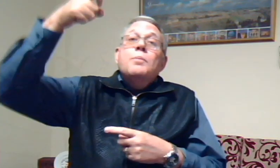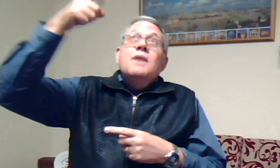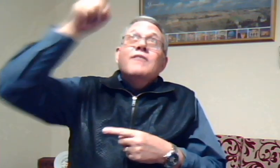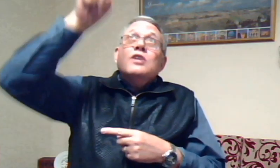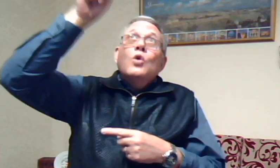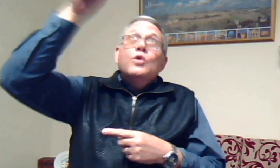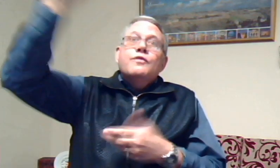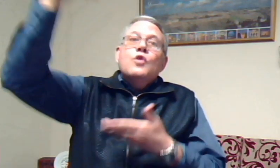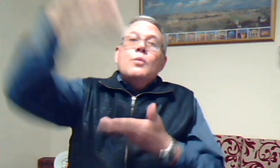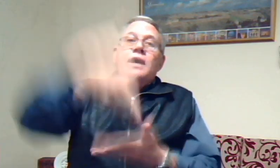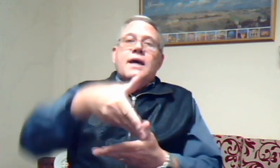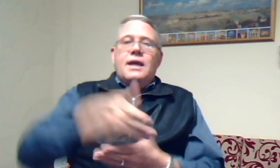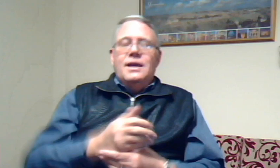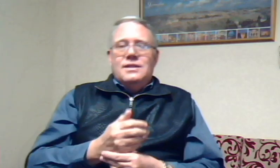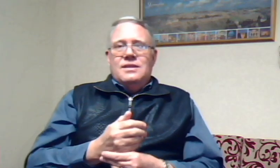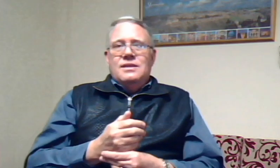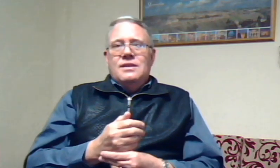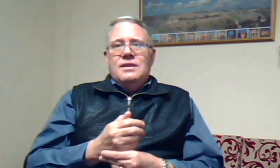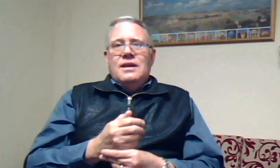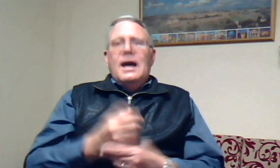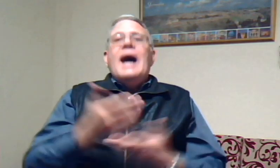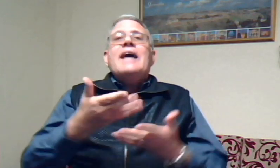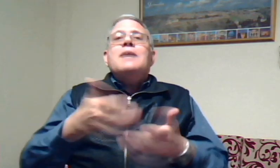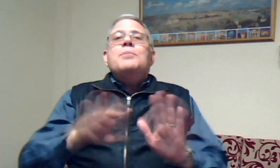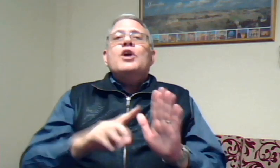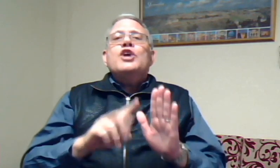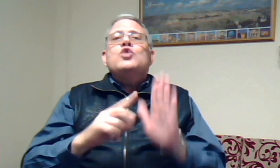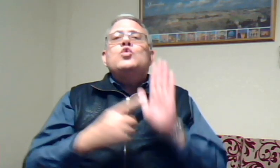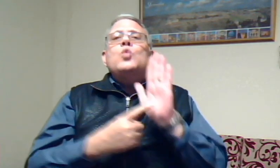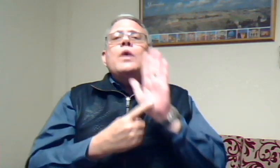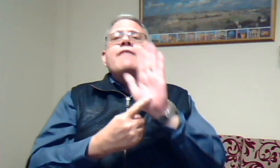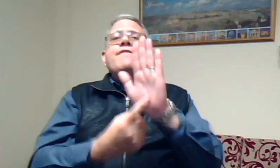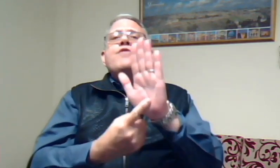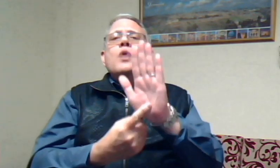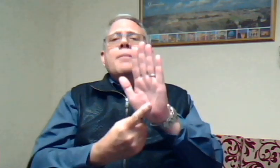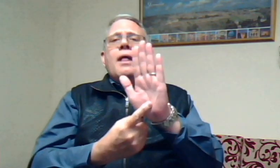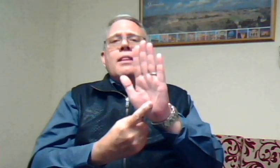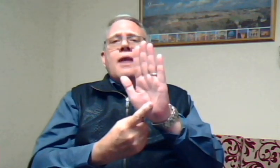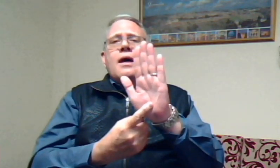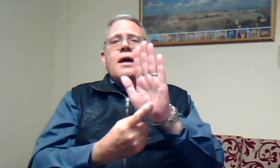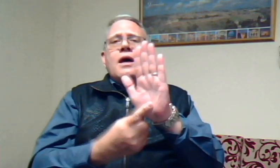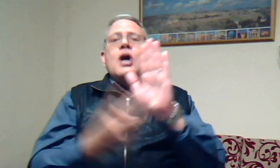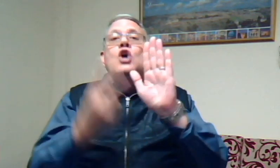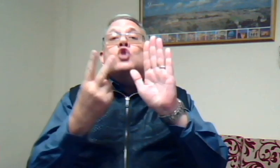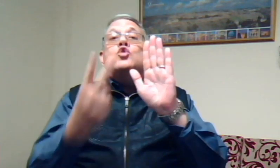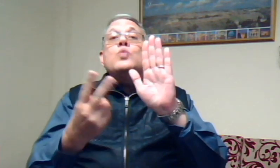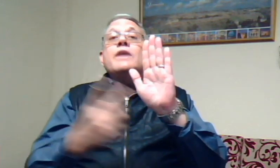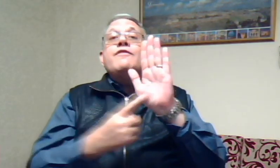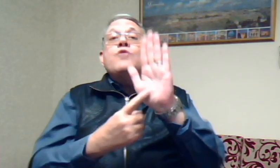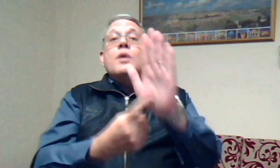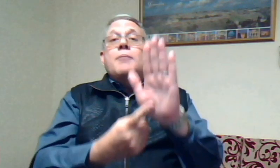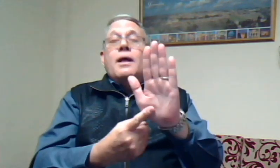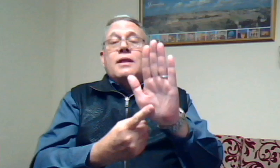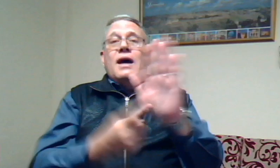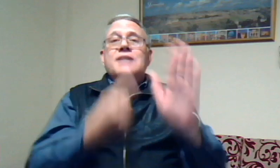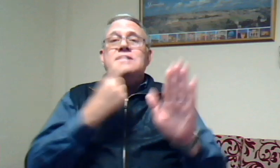wat God vir hom gegeet hy gebruik twee voorbeelde twee voorbeelde hy sê